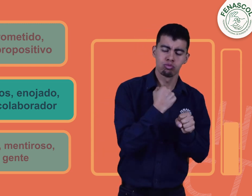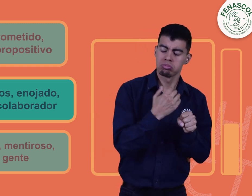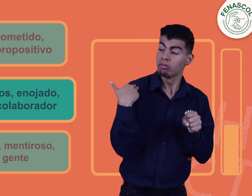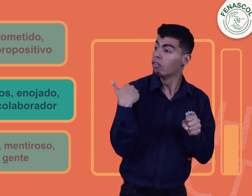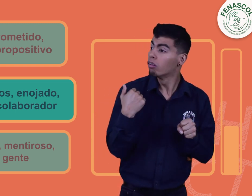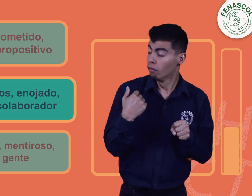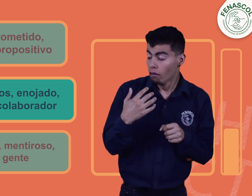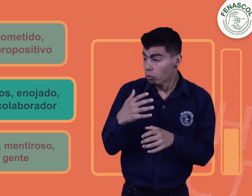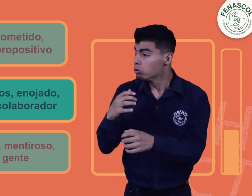Disperso.